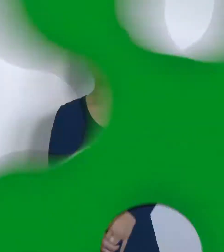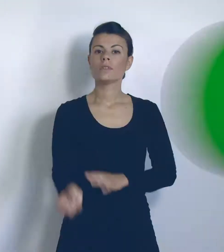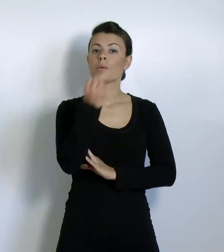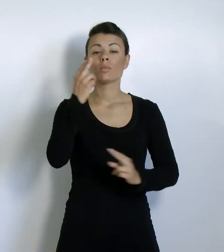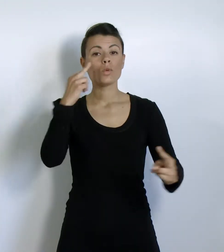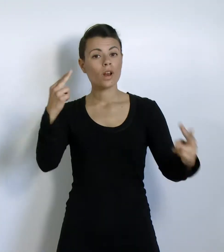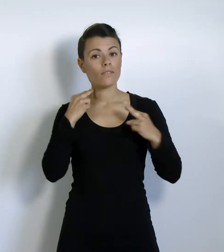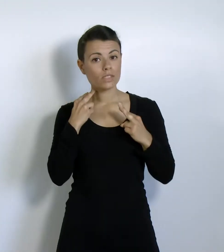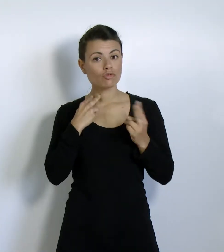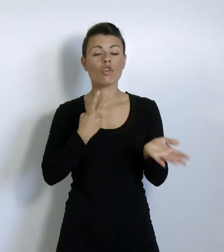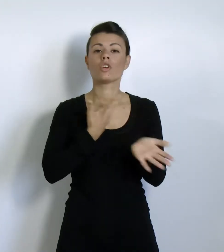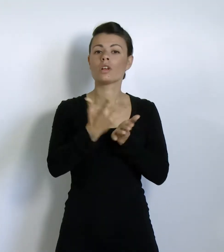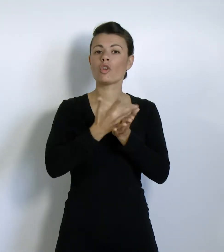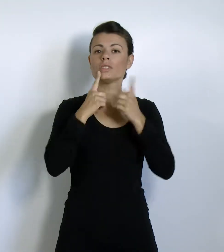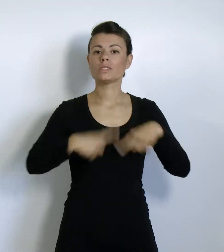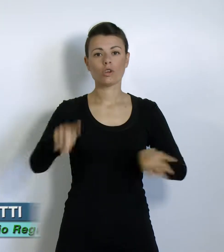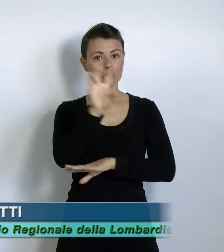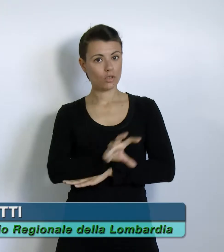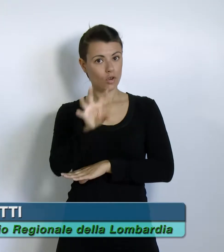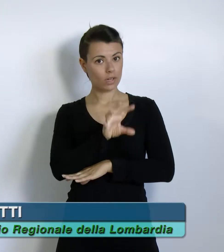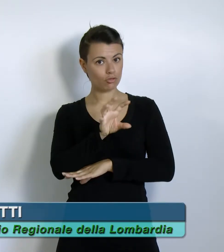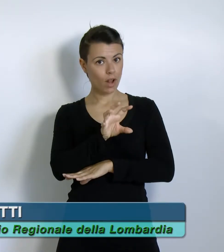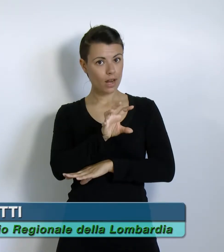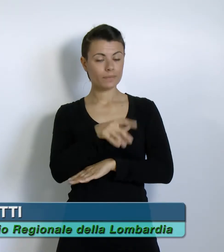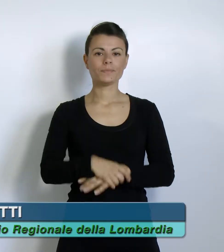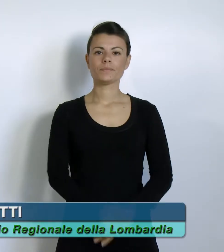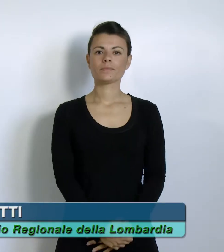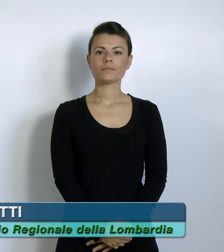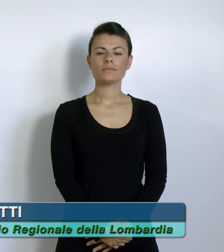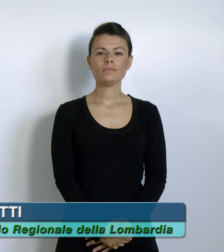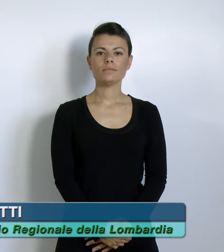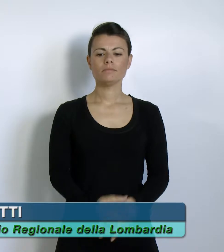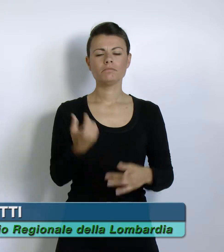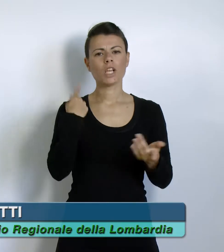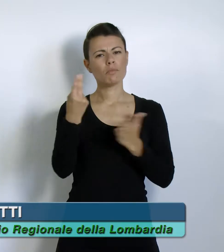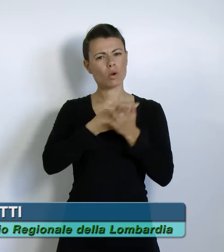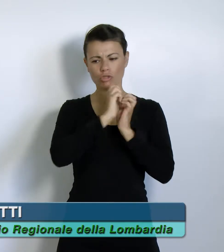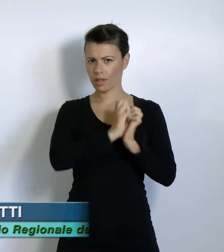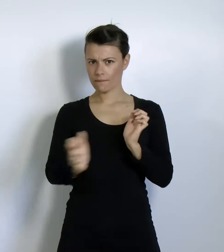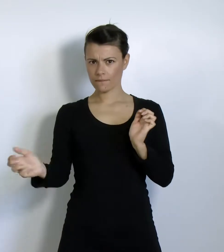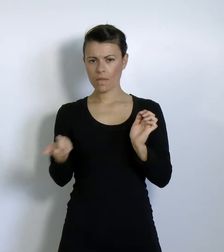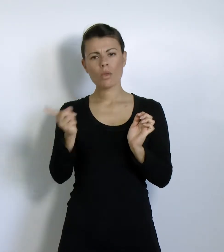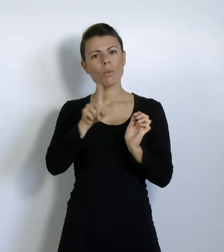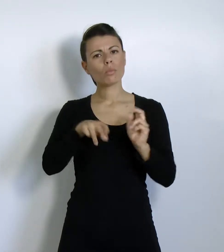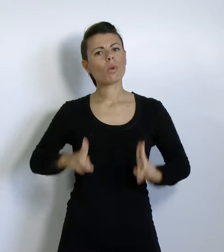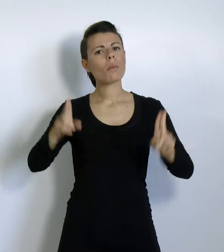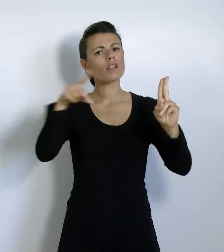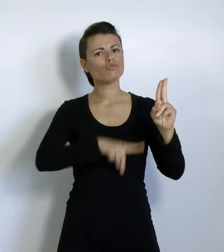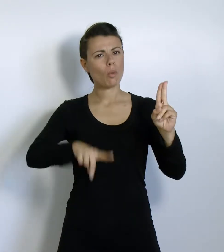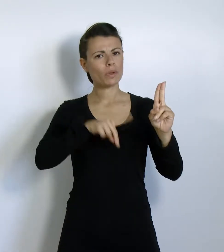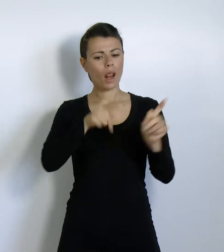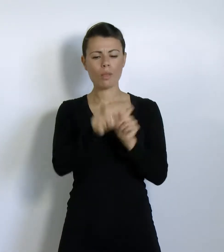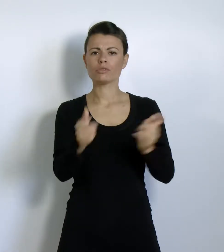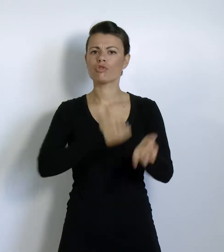Ben tornati al consueto appuntamento con le notizie dal Consiglio regionale. Tra i progetti c'è quello di aprire